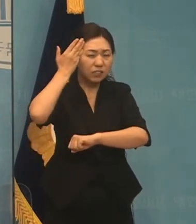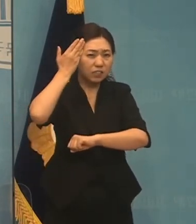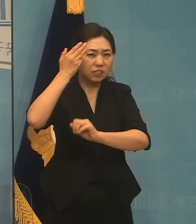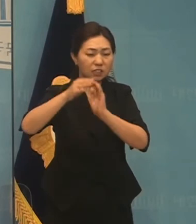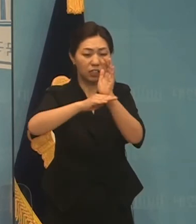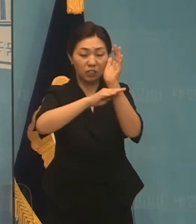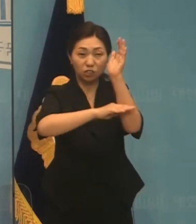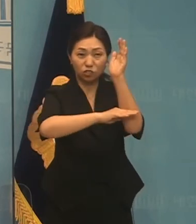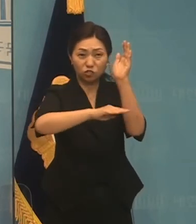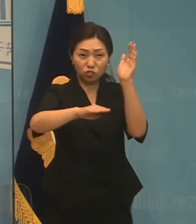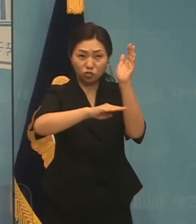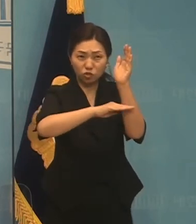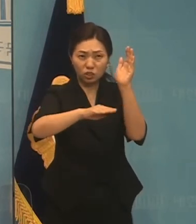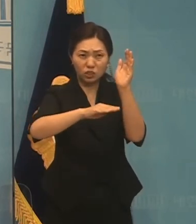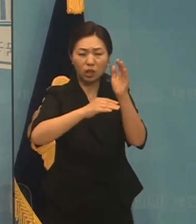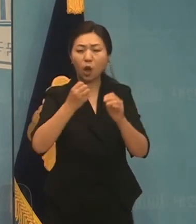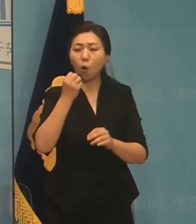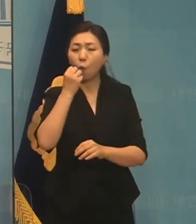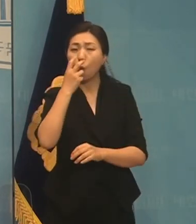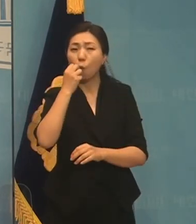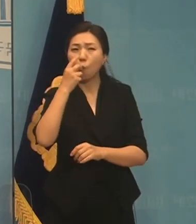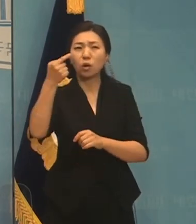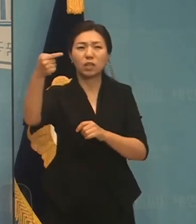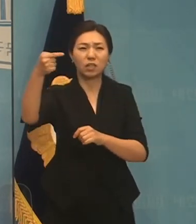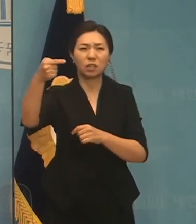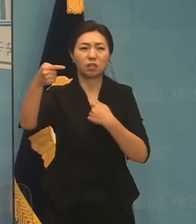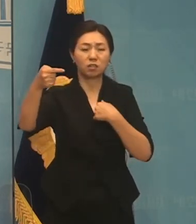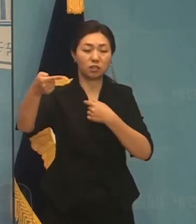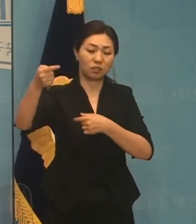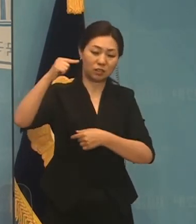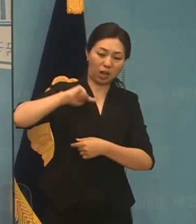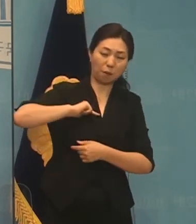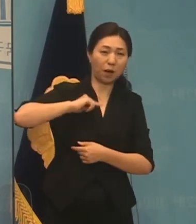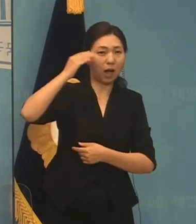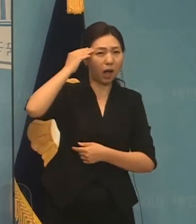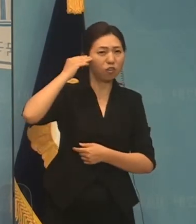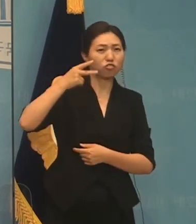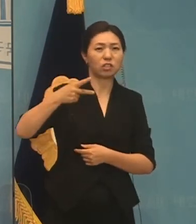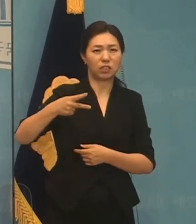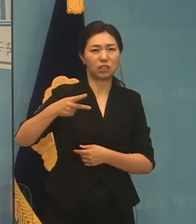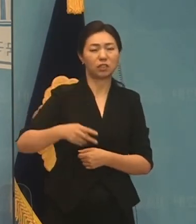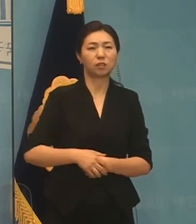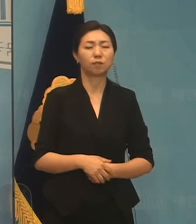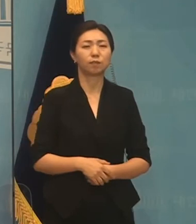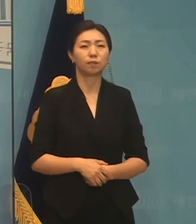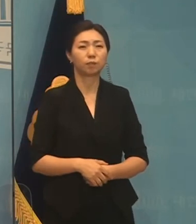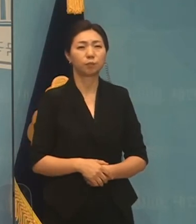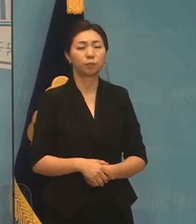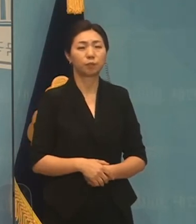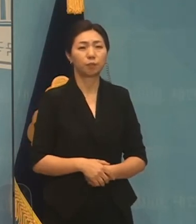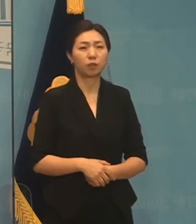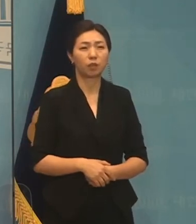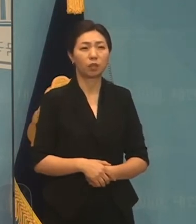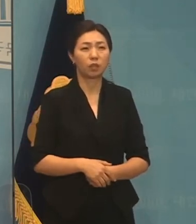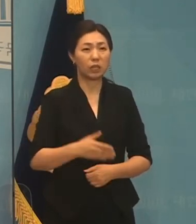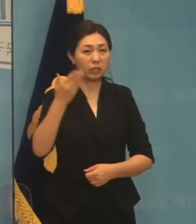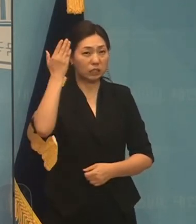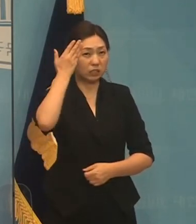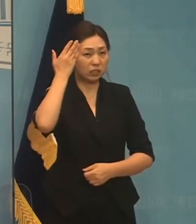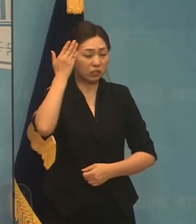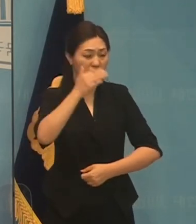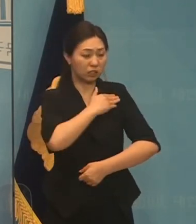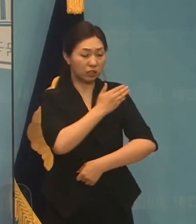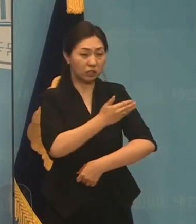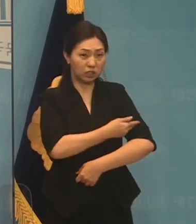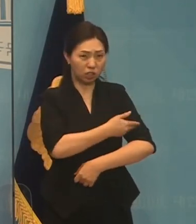조사되었습니다. 지식 정보 사회에서 지적 능력이 지능 지수가